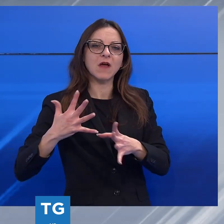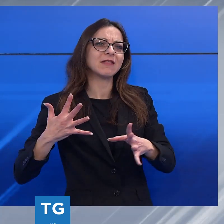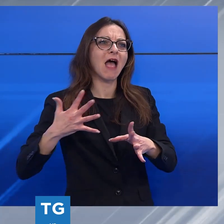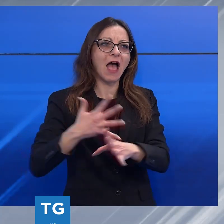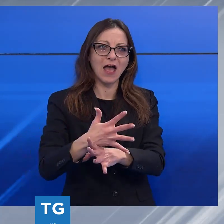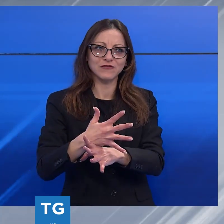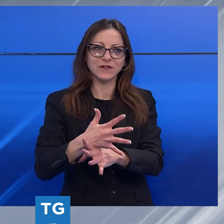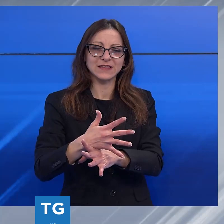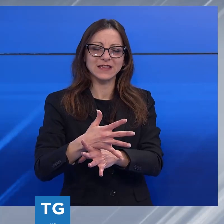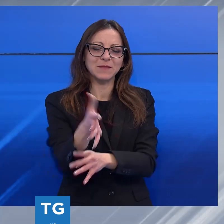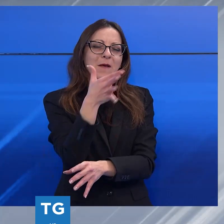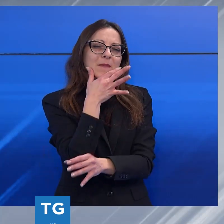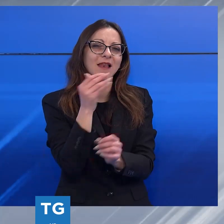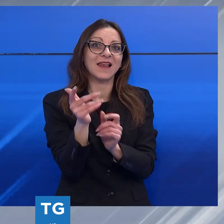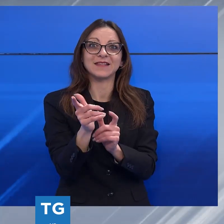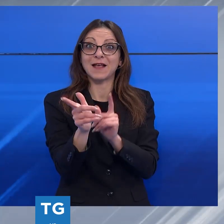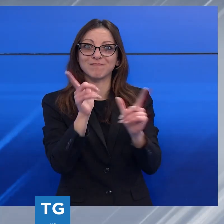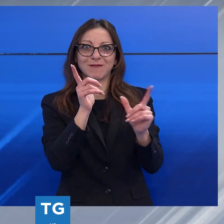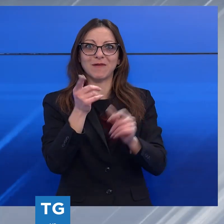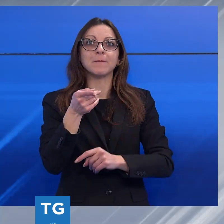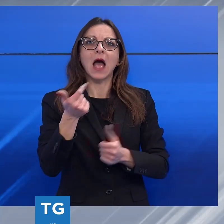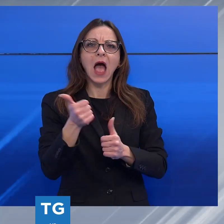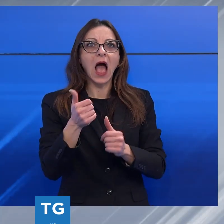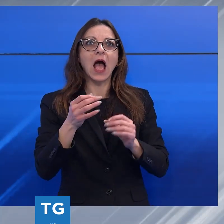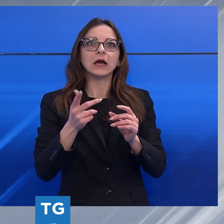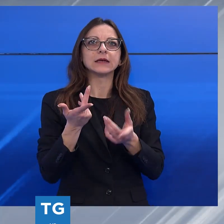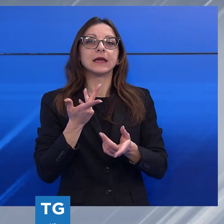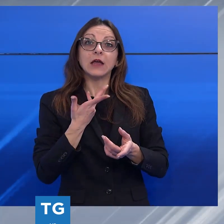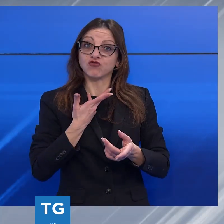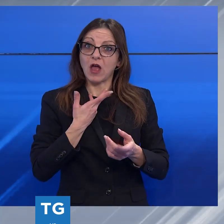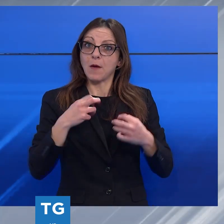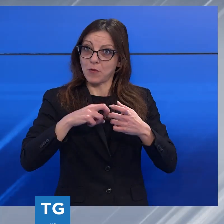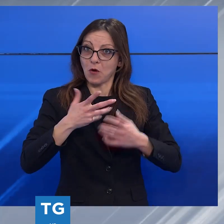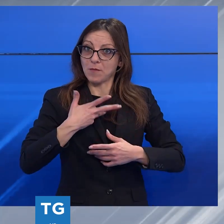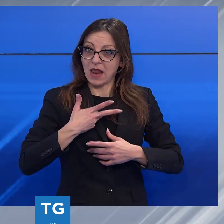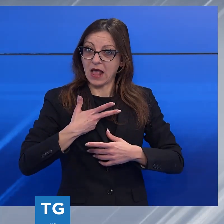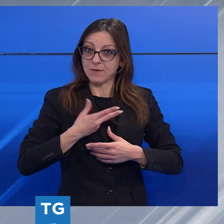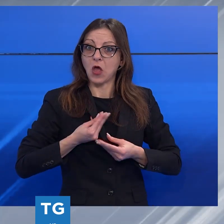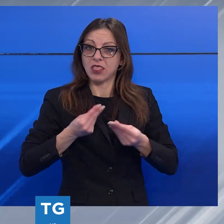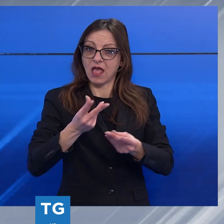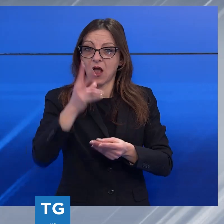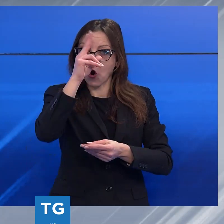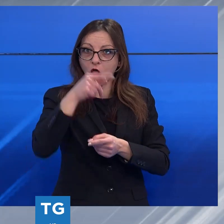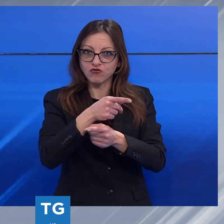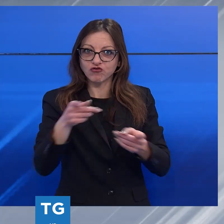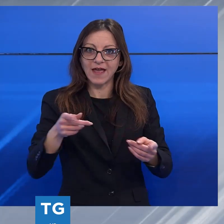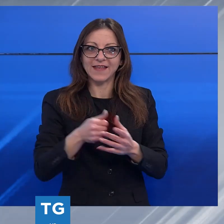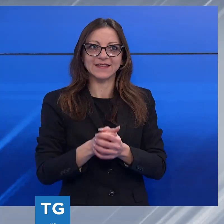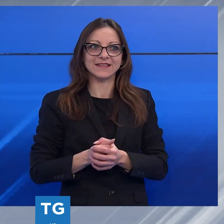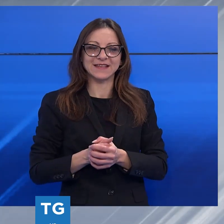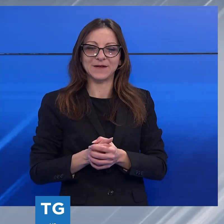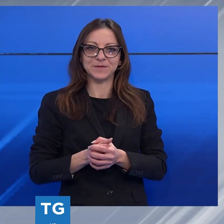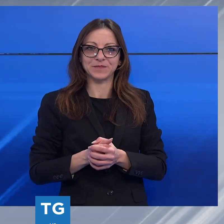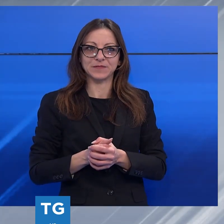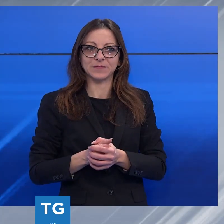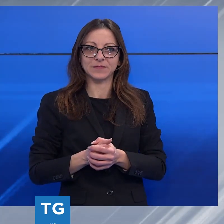straordinaria e anche criticità, insomma, quello che noi incontreremo e faremo conoscere. Gli eventi sono proprio l'elemento